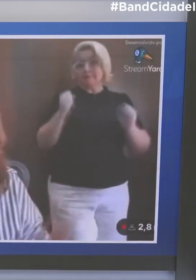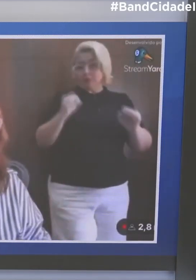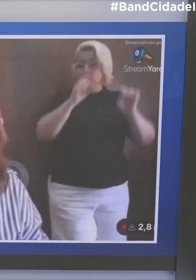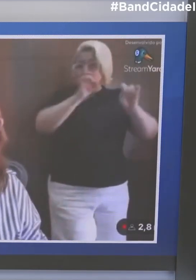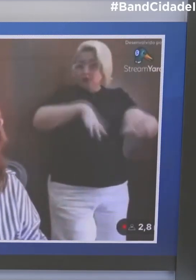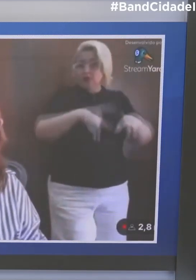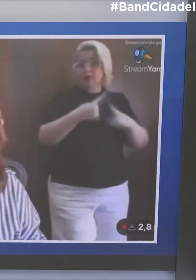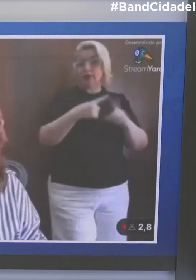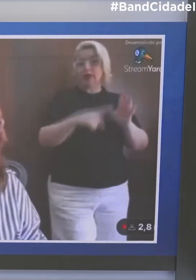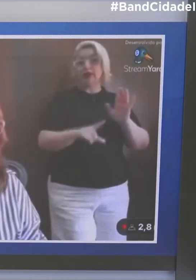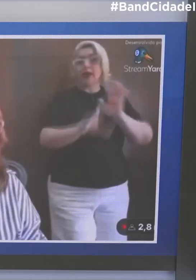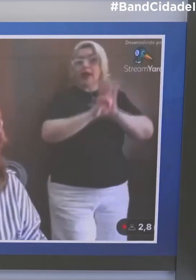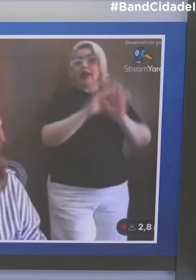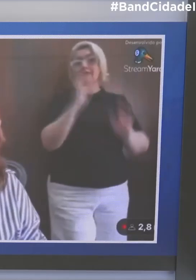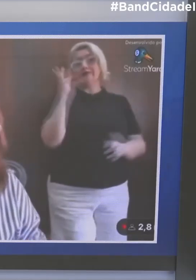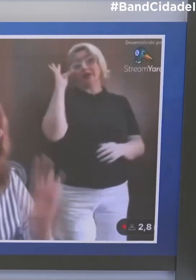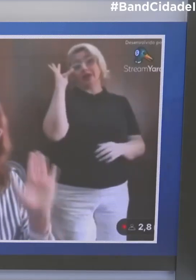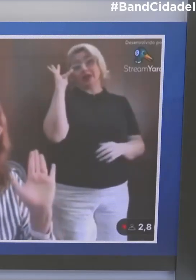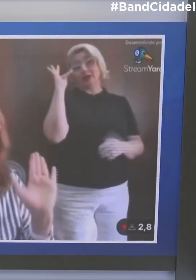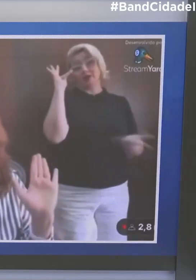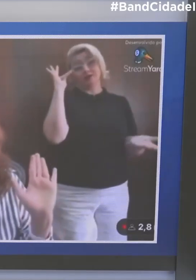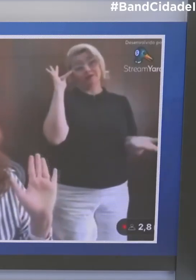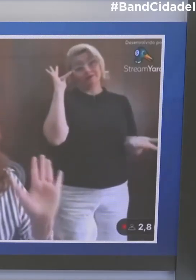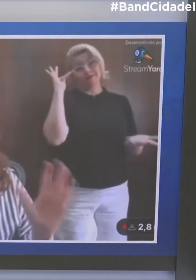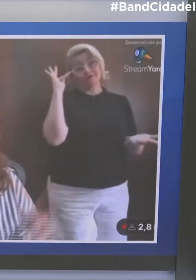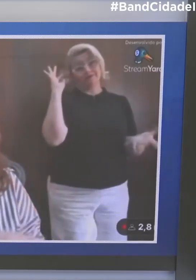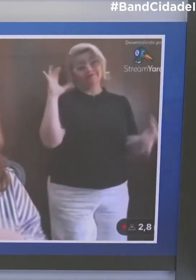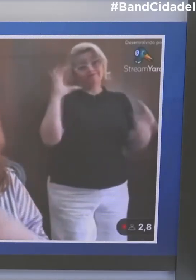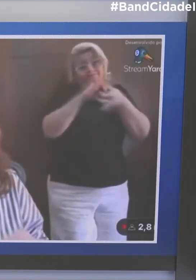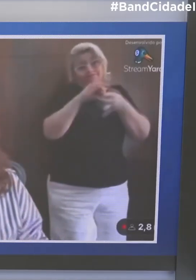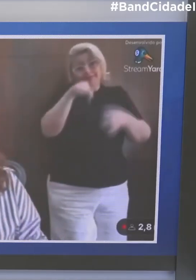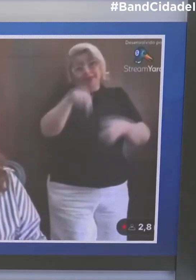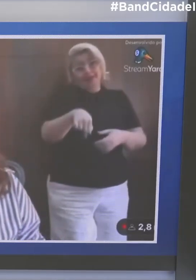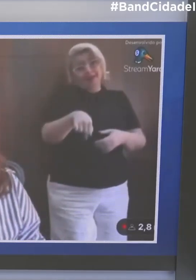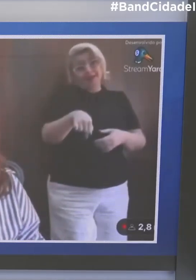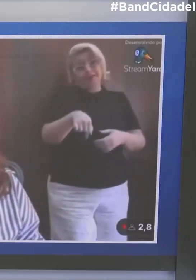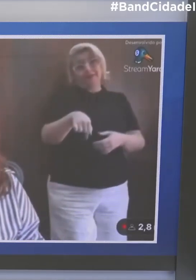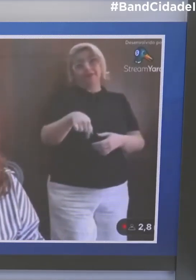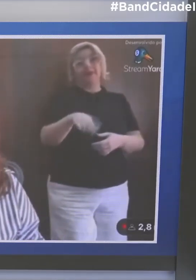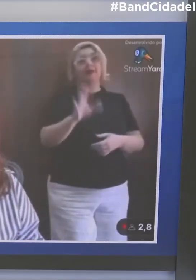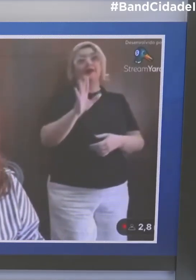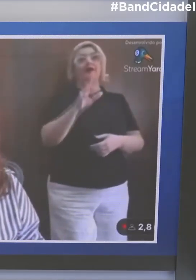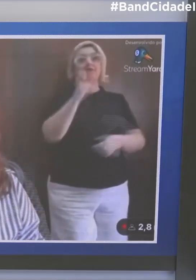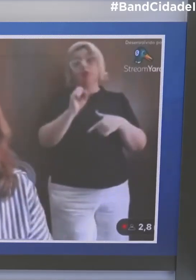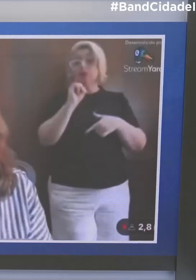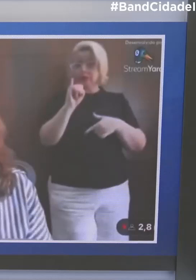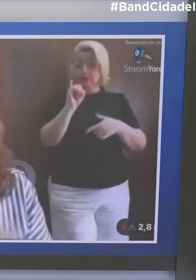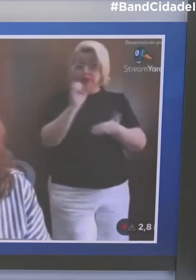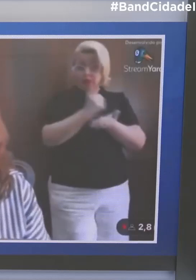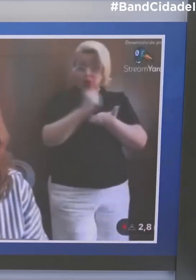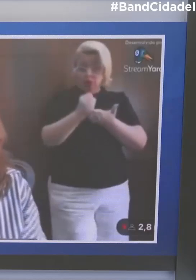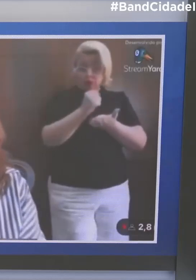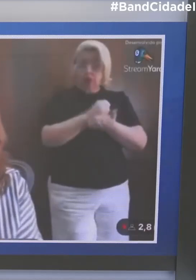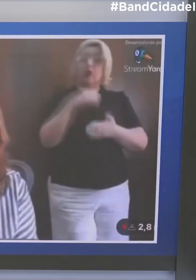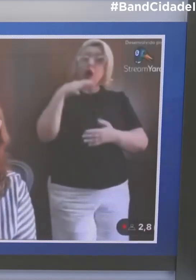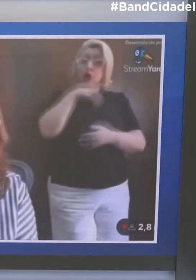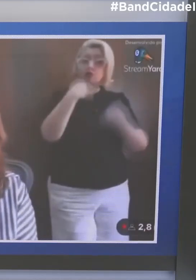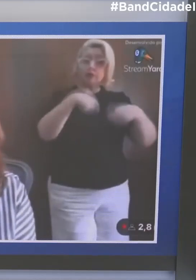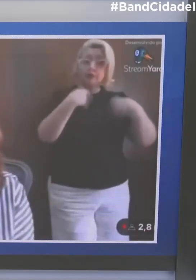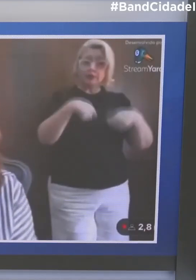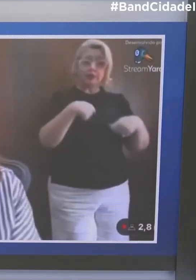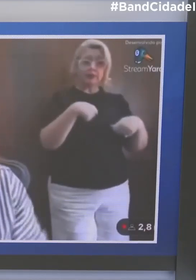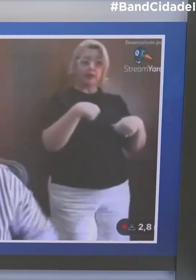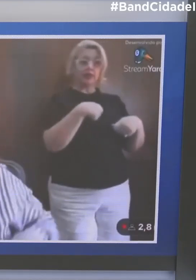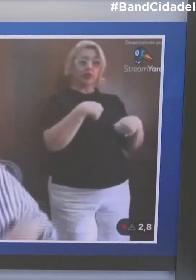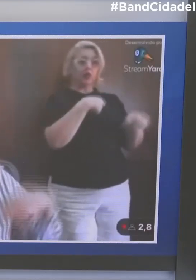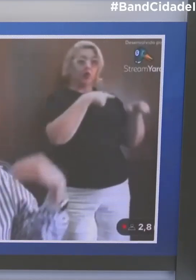forma ali, para encerrar a live. Mas ela até deu a resposta, não vou parar, vou continuar. A professora de Geografia atuava no centro de ensino em período